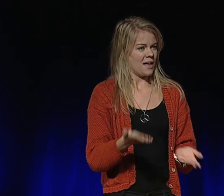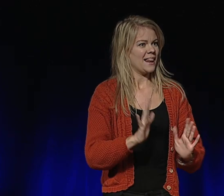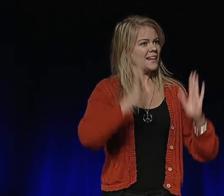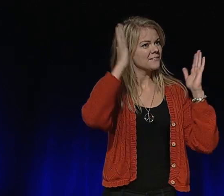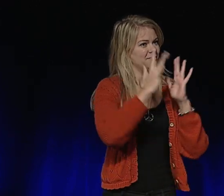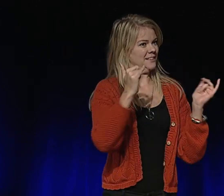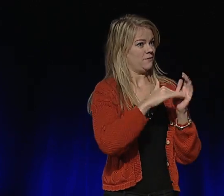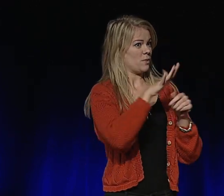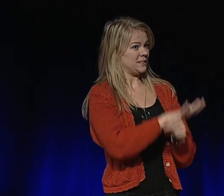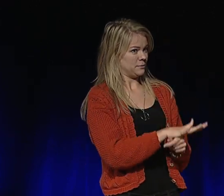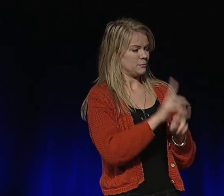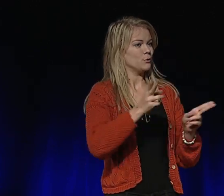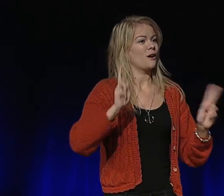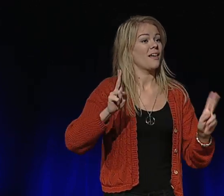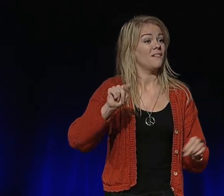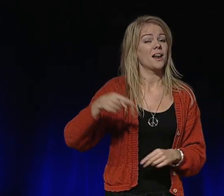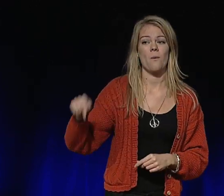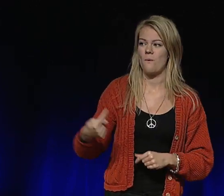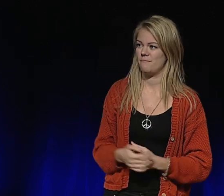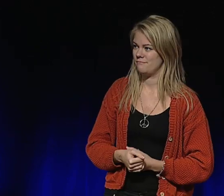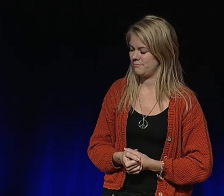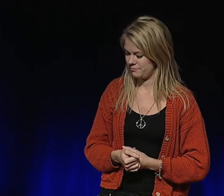från diskriminering och på lika villkor.